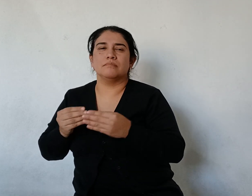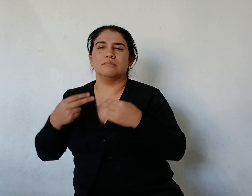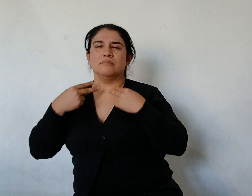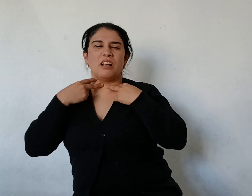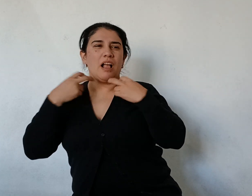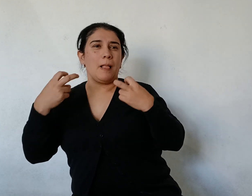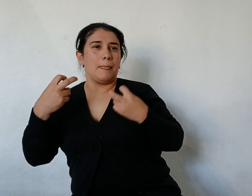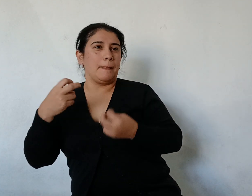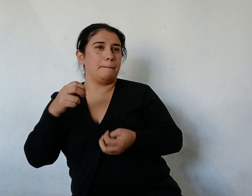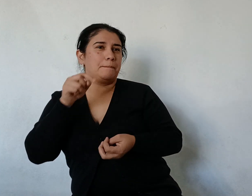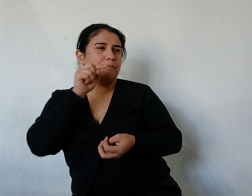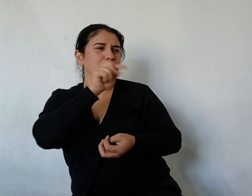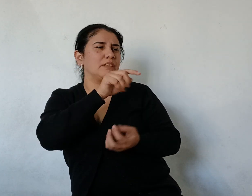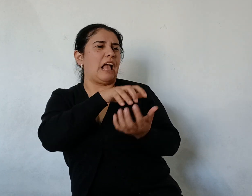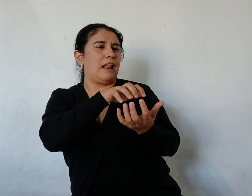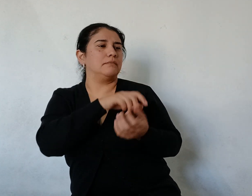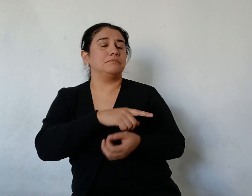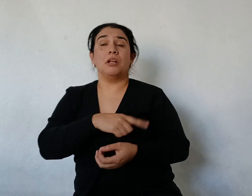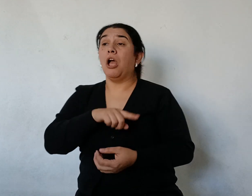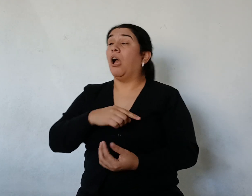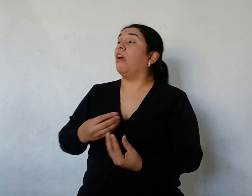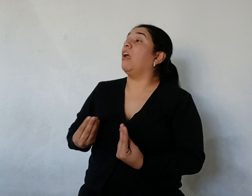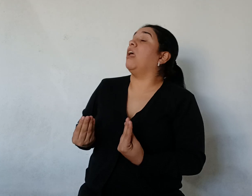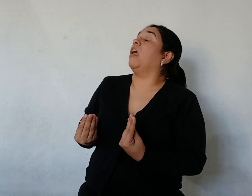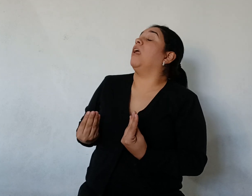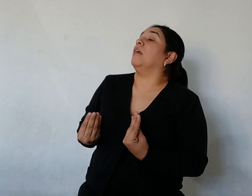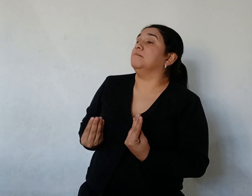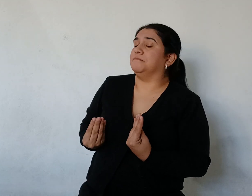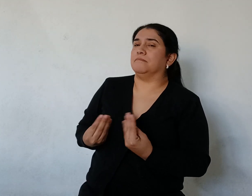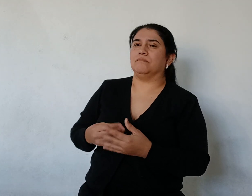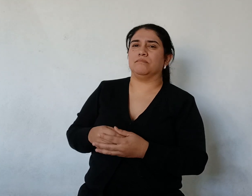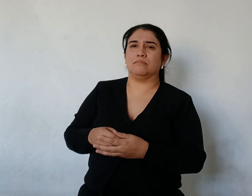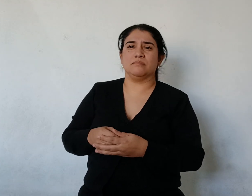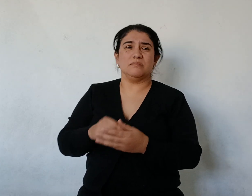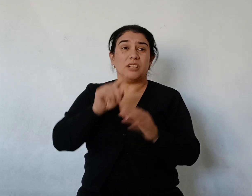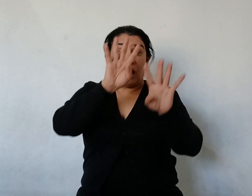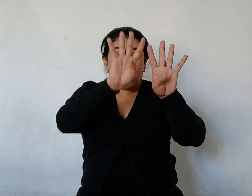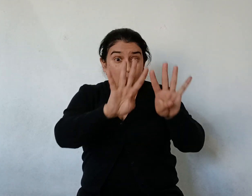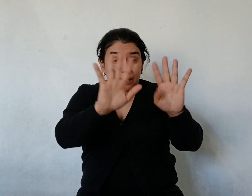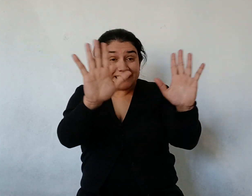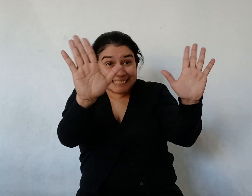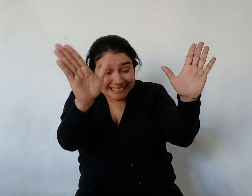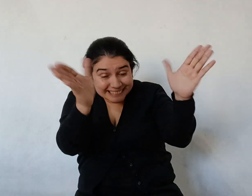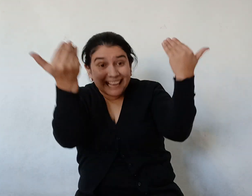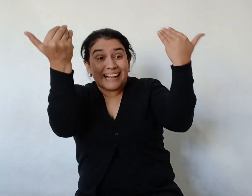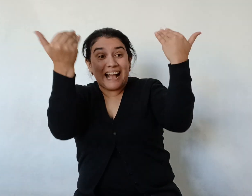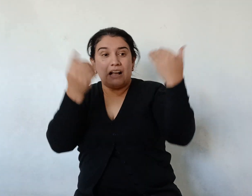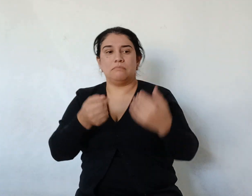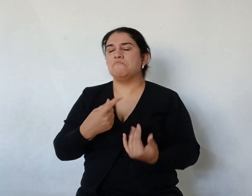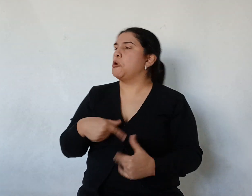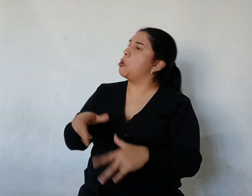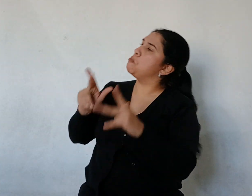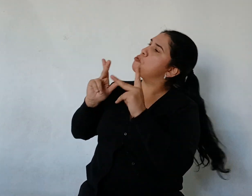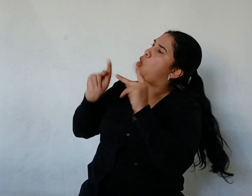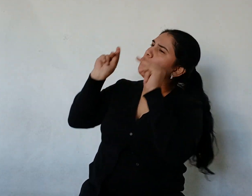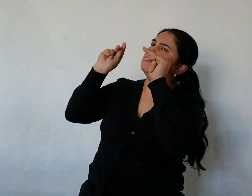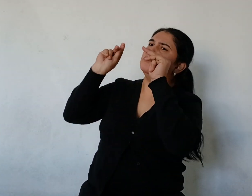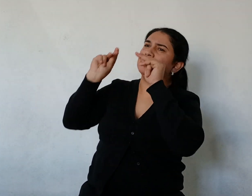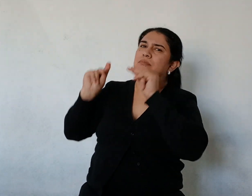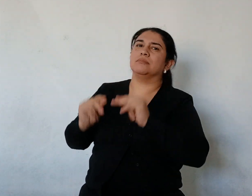hay? Contestaron ellos ¿No lo sacan? ¡No! ¡Hasta mañana entonces! ¡Hasta